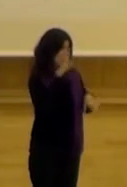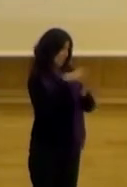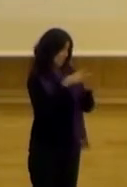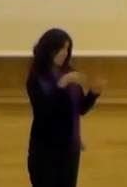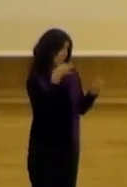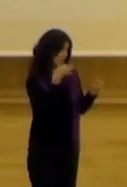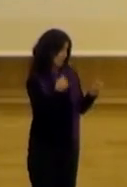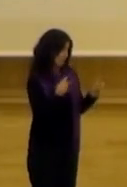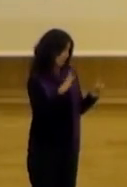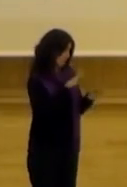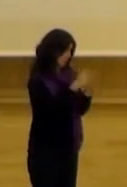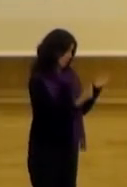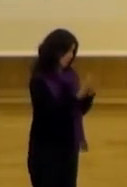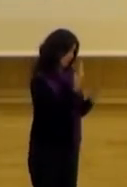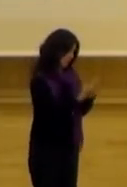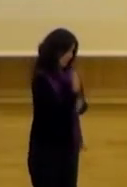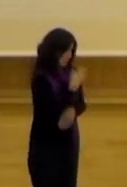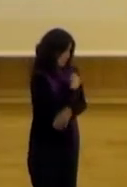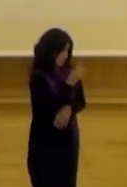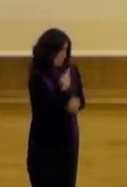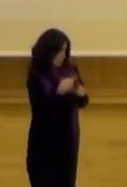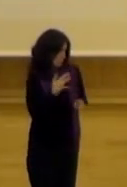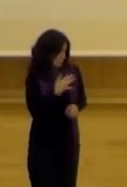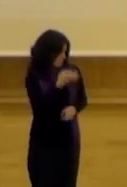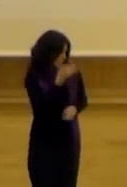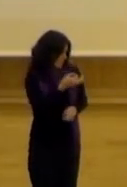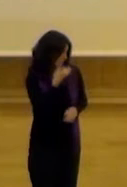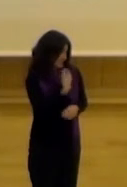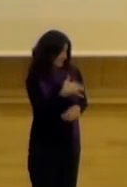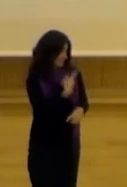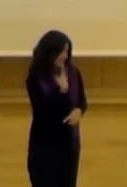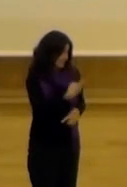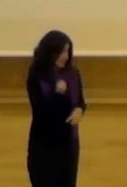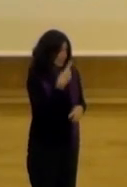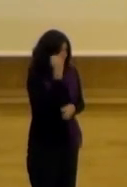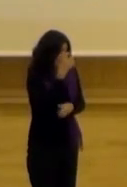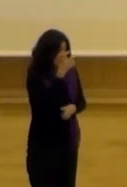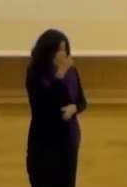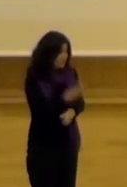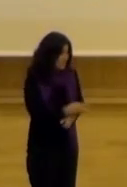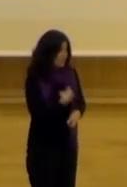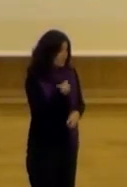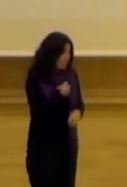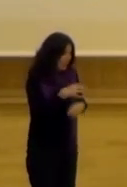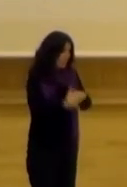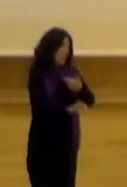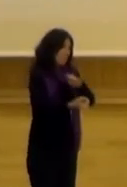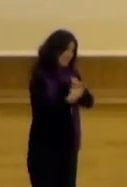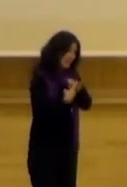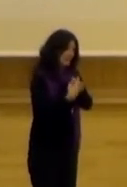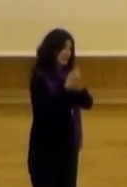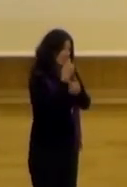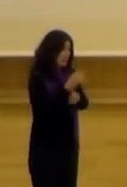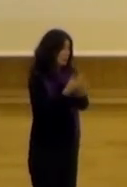tarde los funcionarios trabajan de mañana y tienen otras actividades de tarde entonces ya era difícil enganchar a un funcionario para que participara y se enganchara en esto